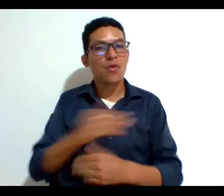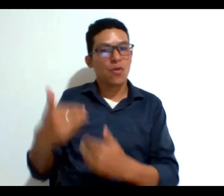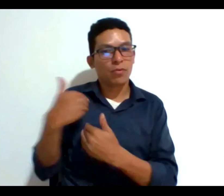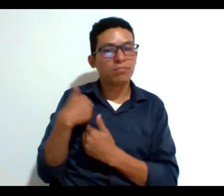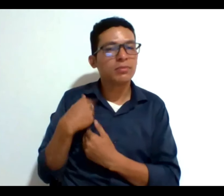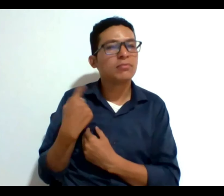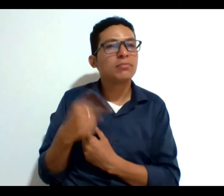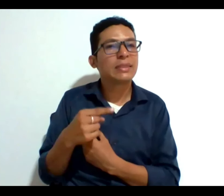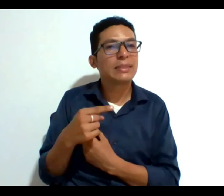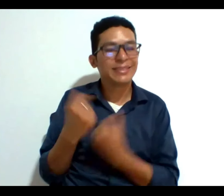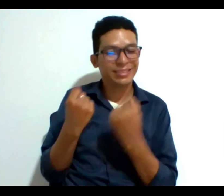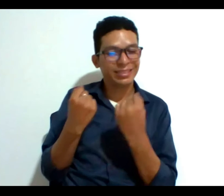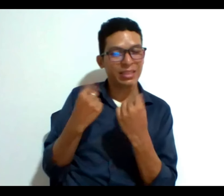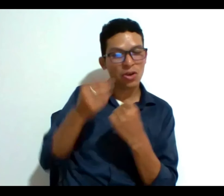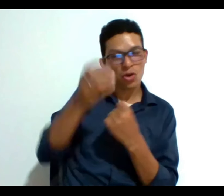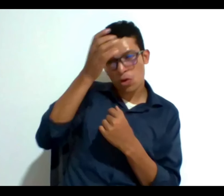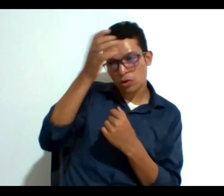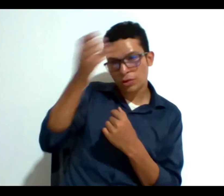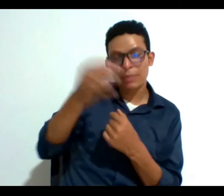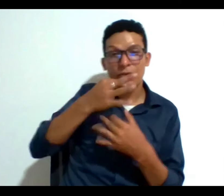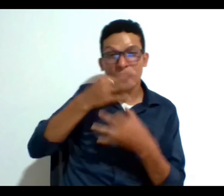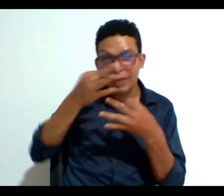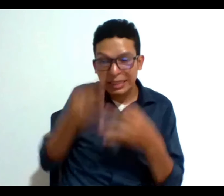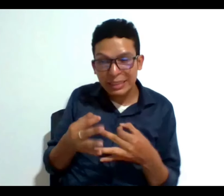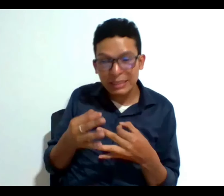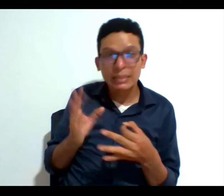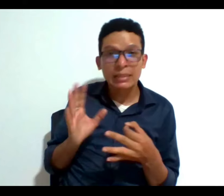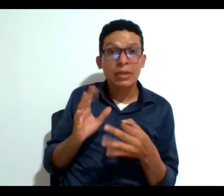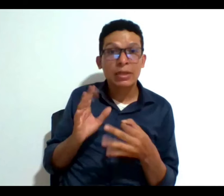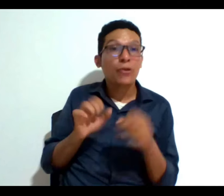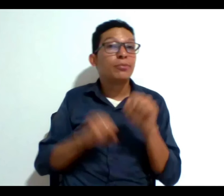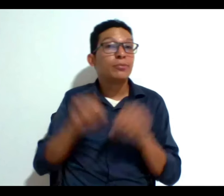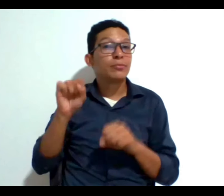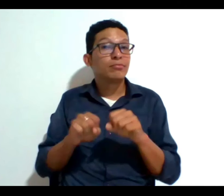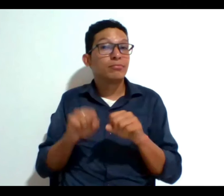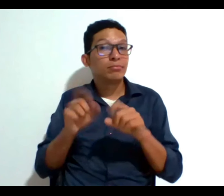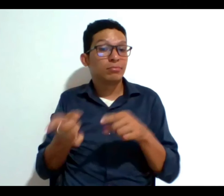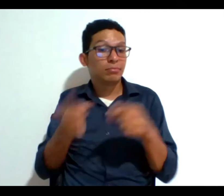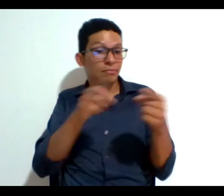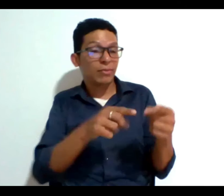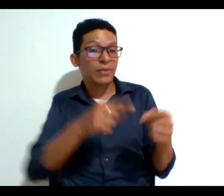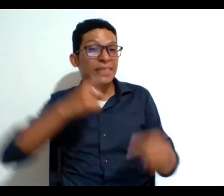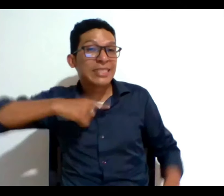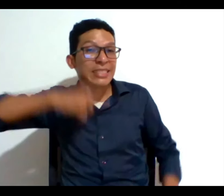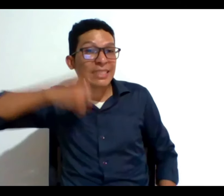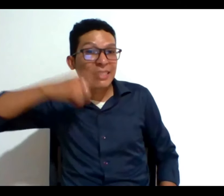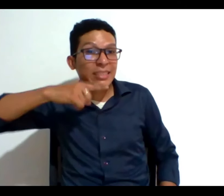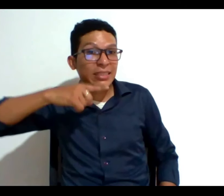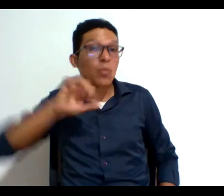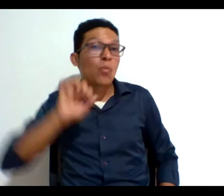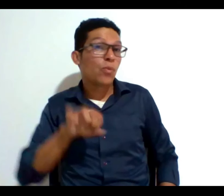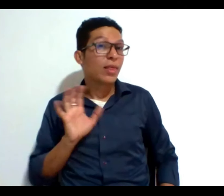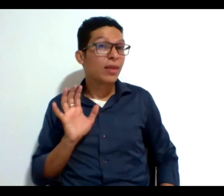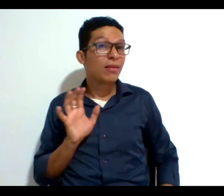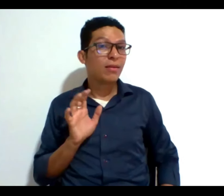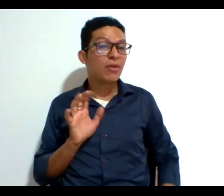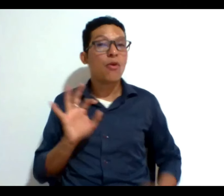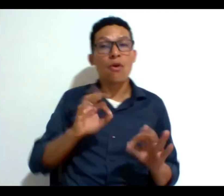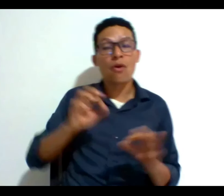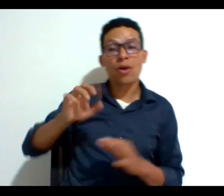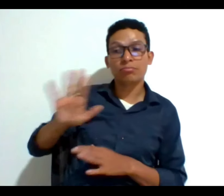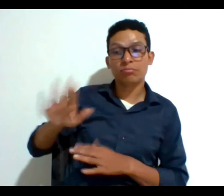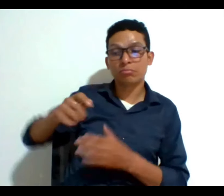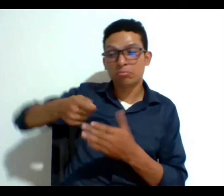entender algunos conceptos de la realidad pero posiblemente tenga competencia para cepillarse los dientes o tiene competencia para